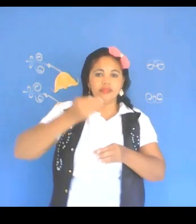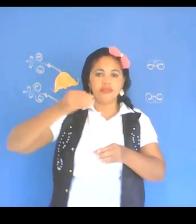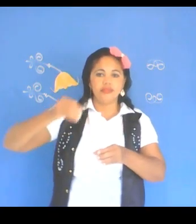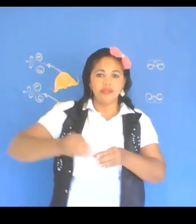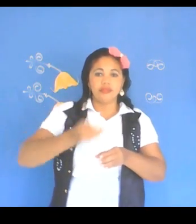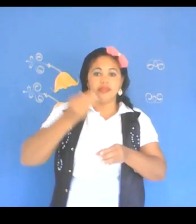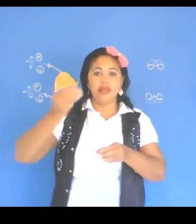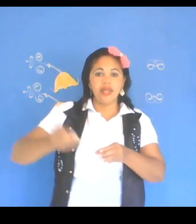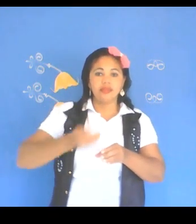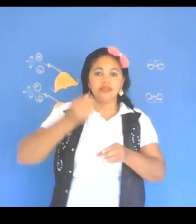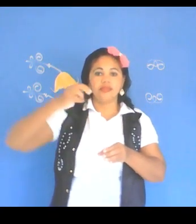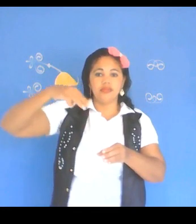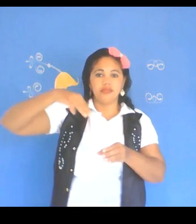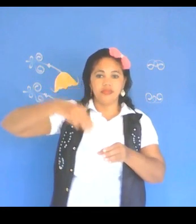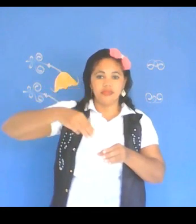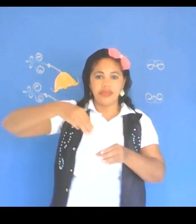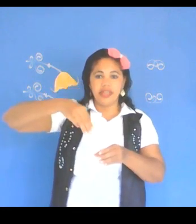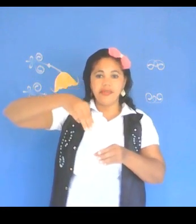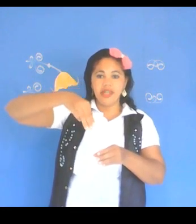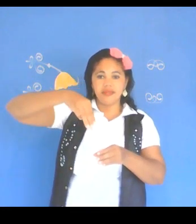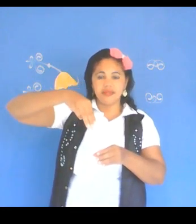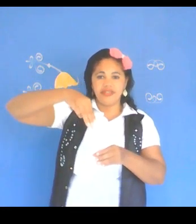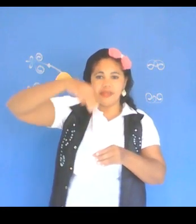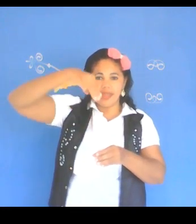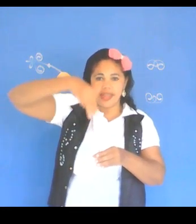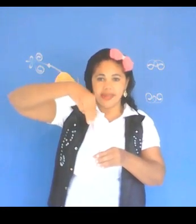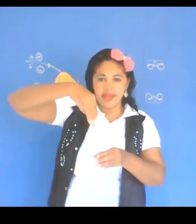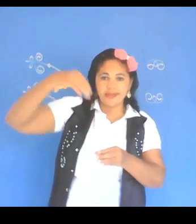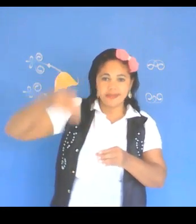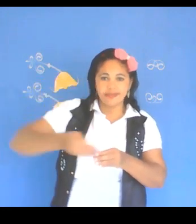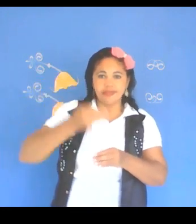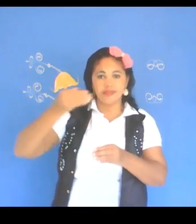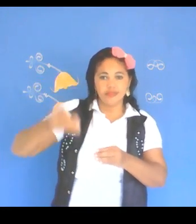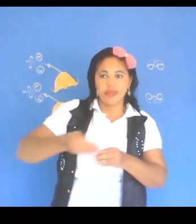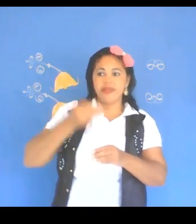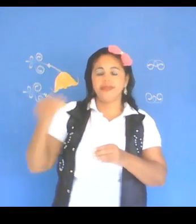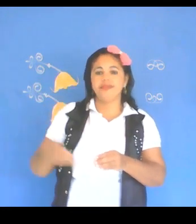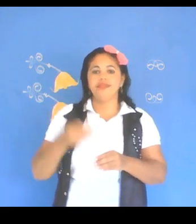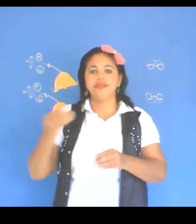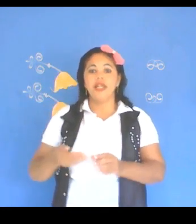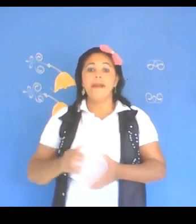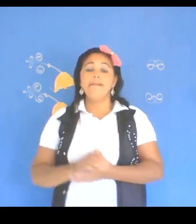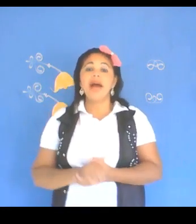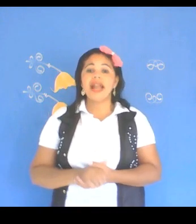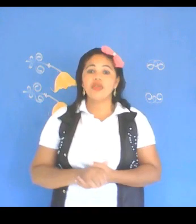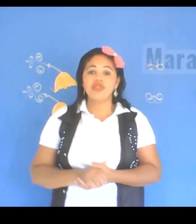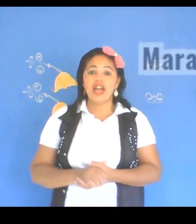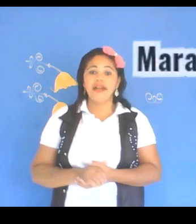mamão, M, talvez M, mamão. Maracujá,